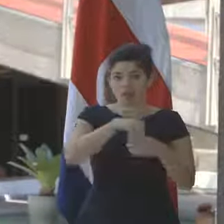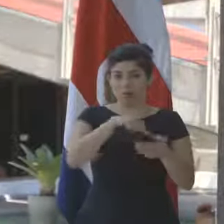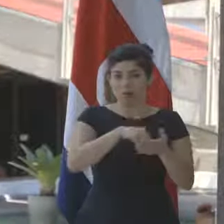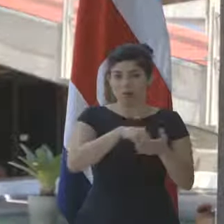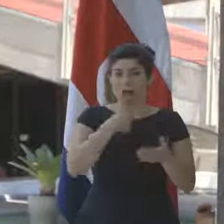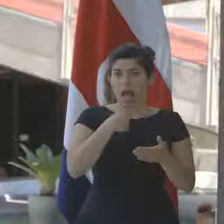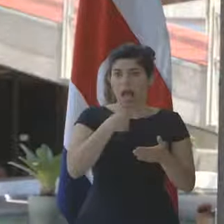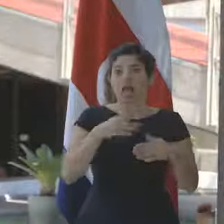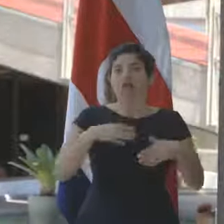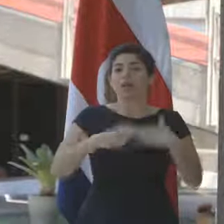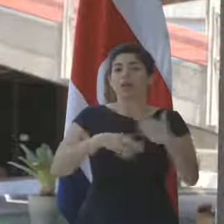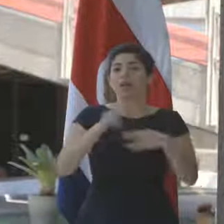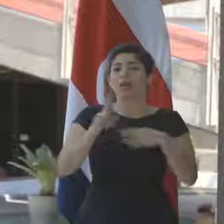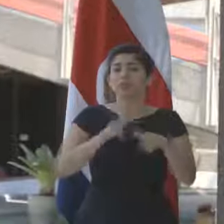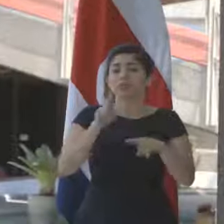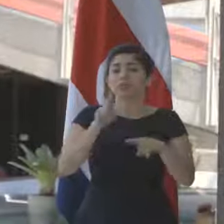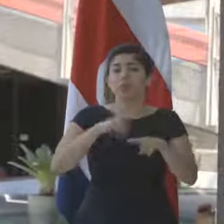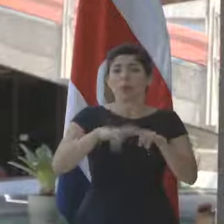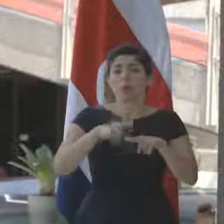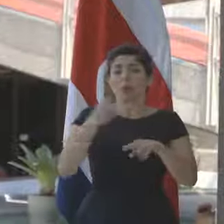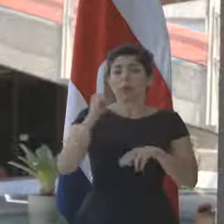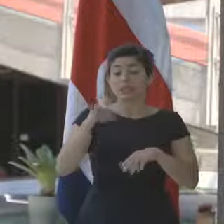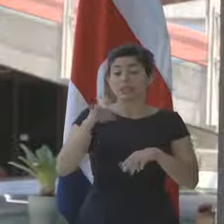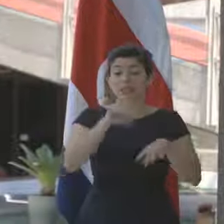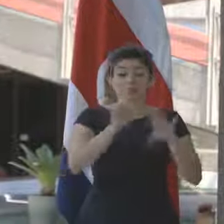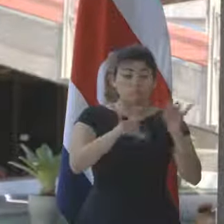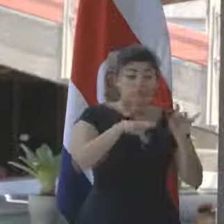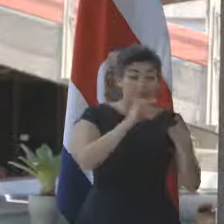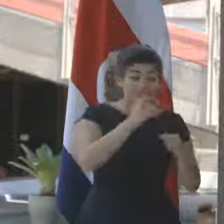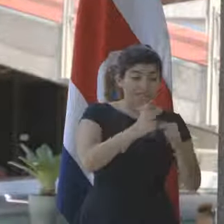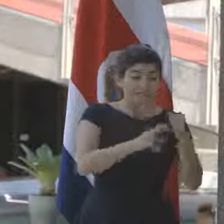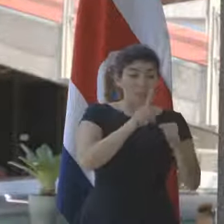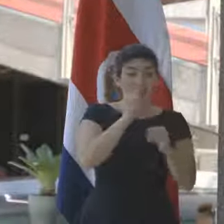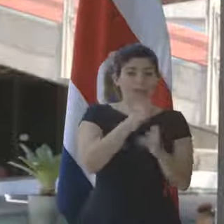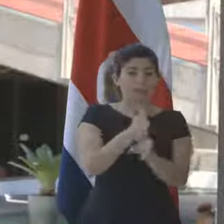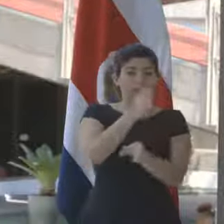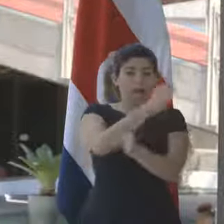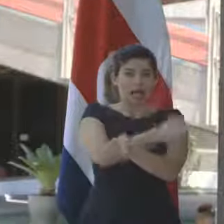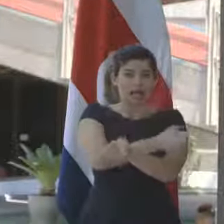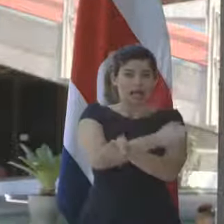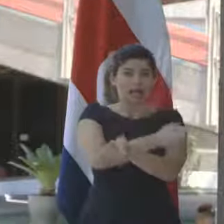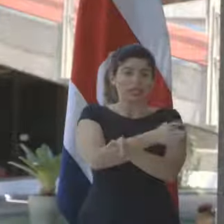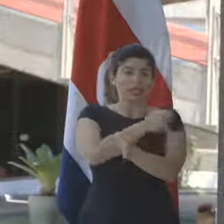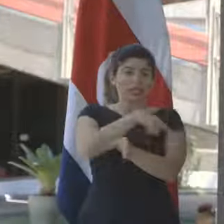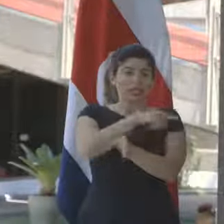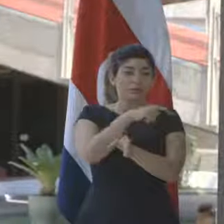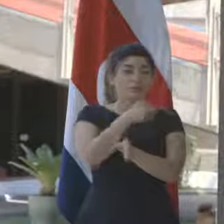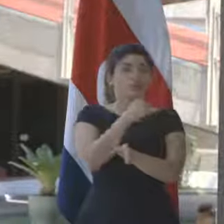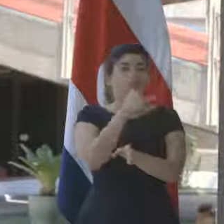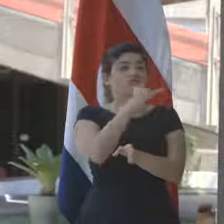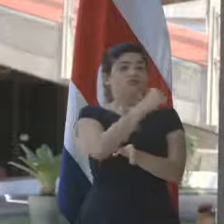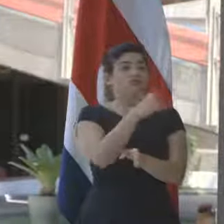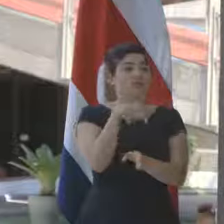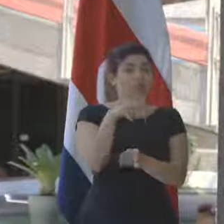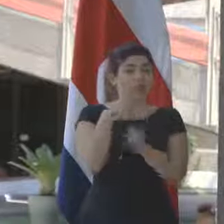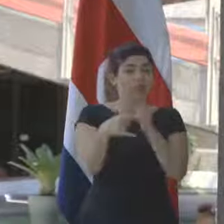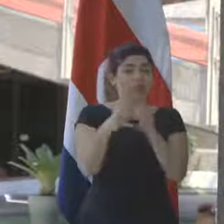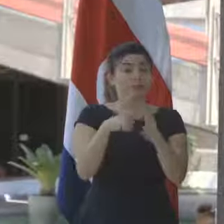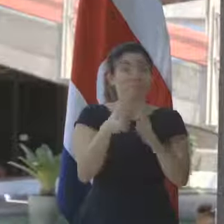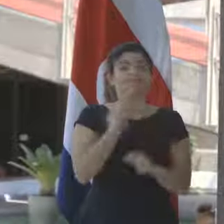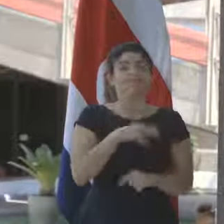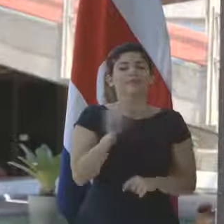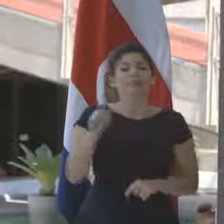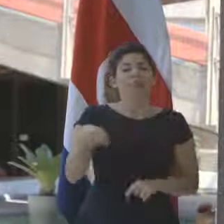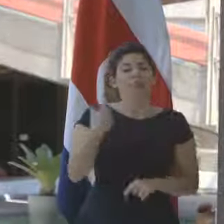La usanza es que identificada al vencimiento de un mes antes que las partes se denuncian. Y esto también tenemos que